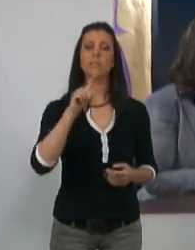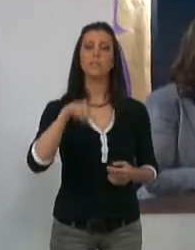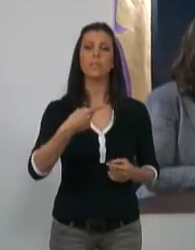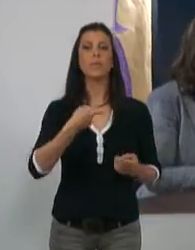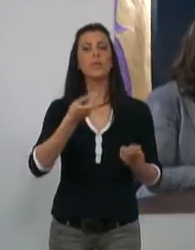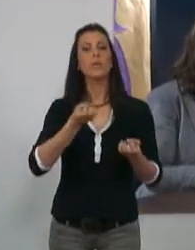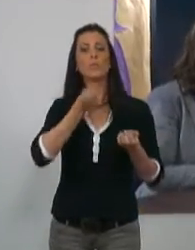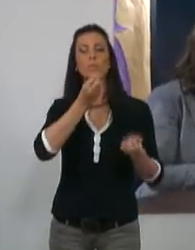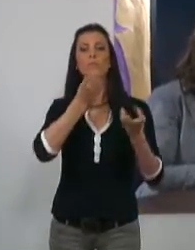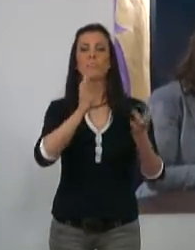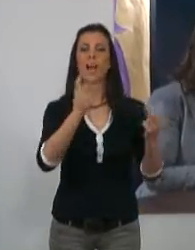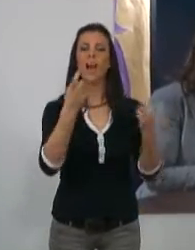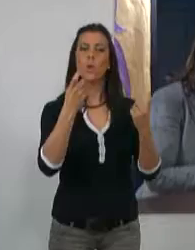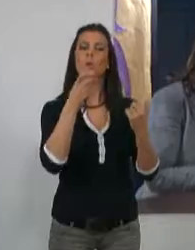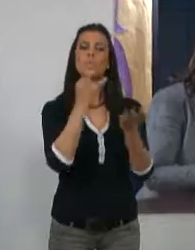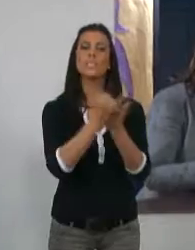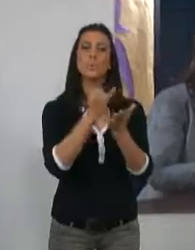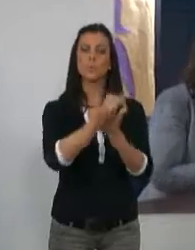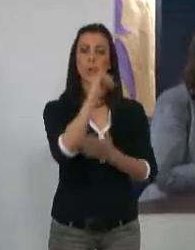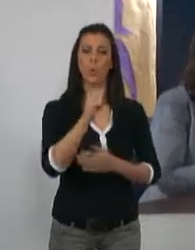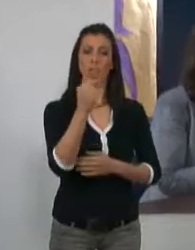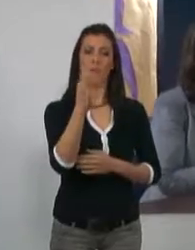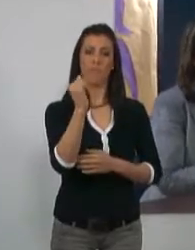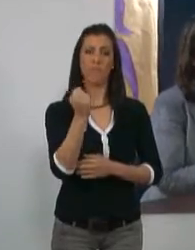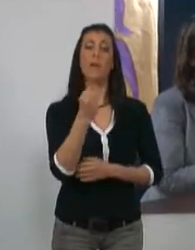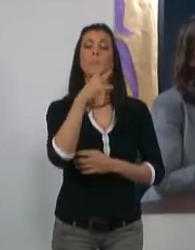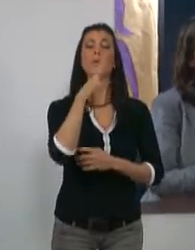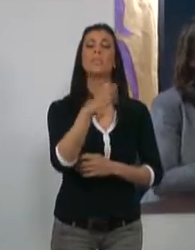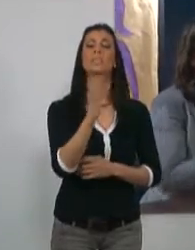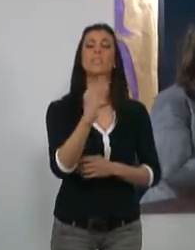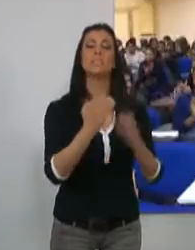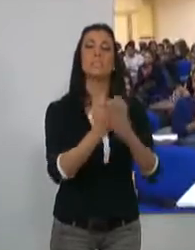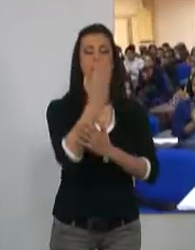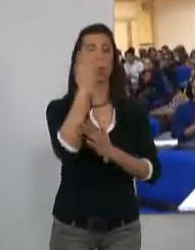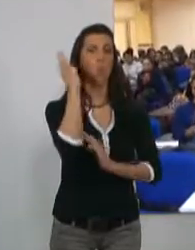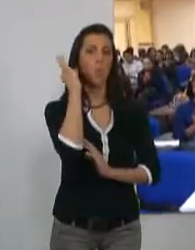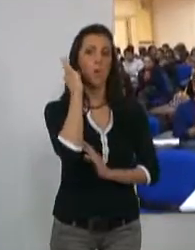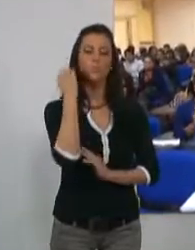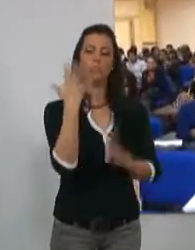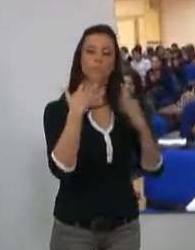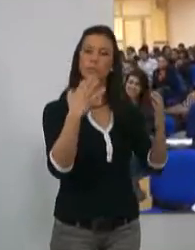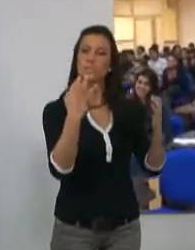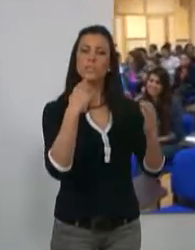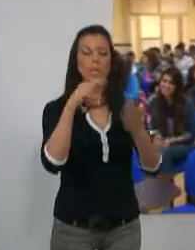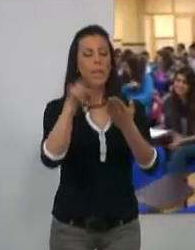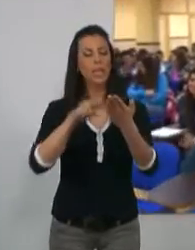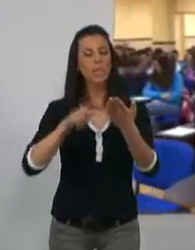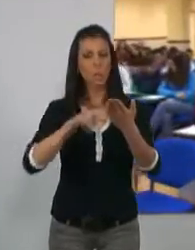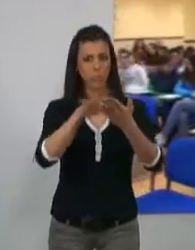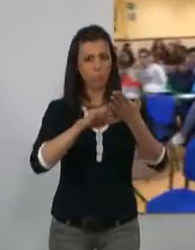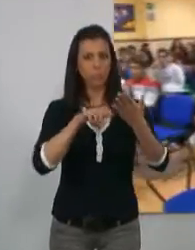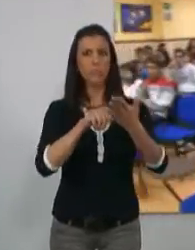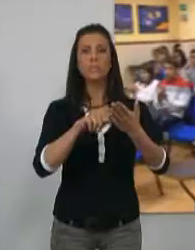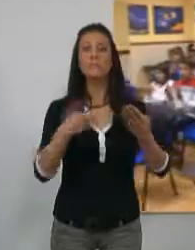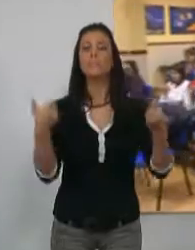motileña habla a los alumnos del Instituto de la Zafra con motivo del Día de la Mujer. El acto ha comenzado con la lectura de un